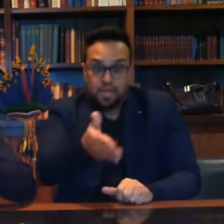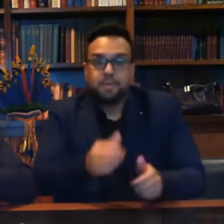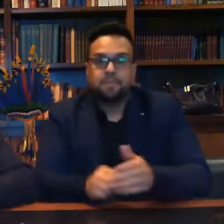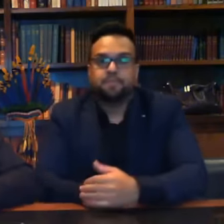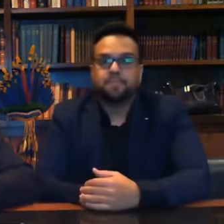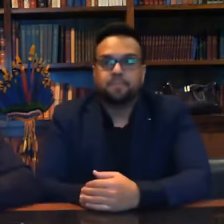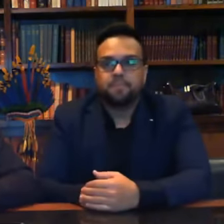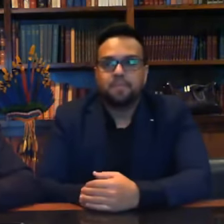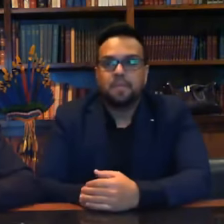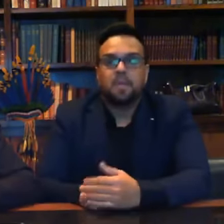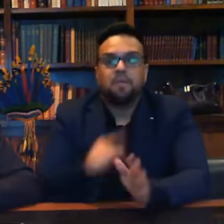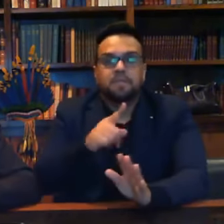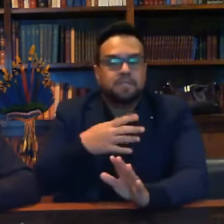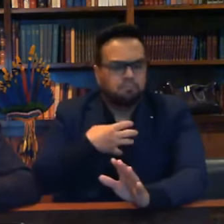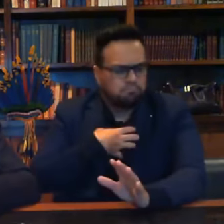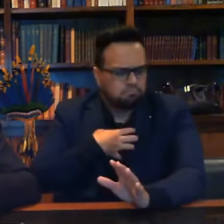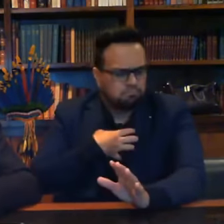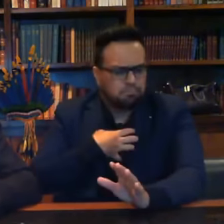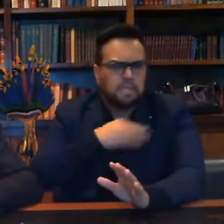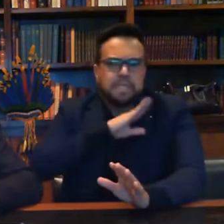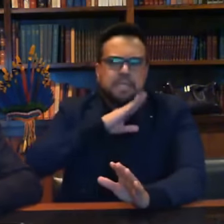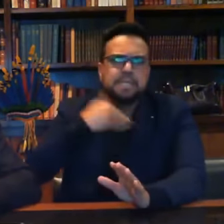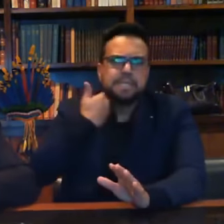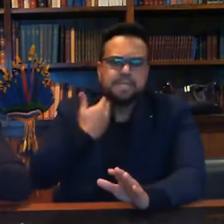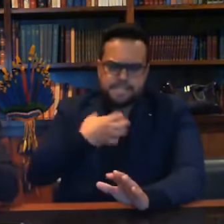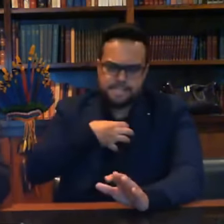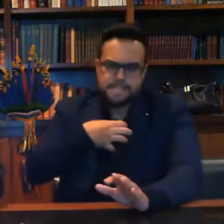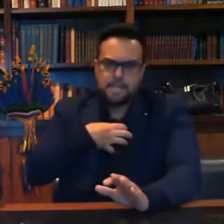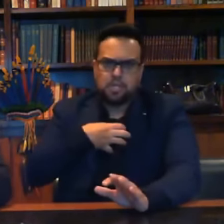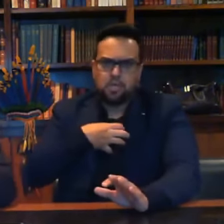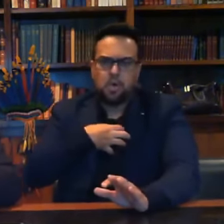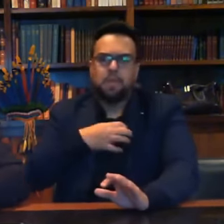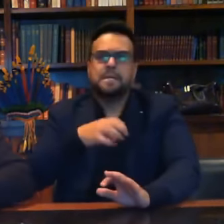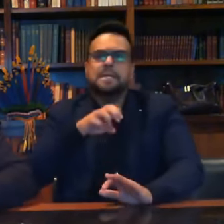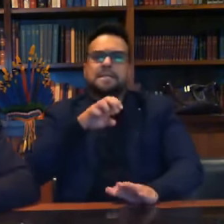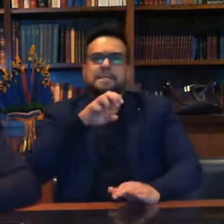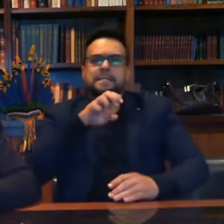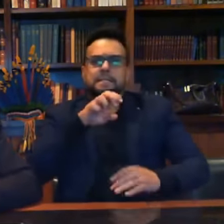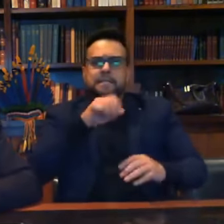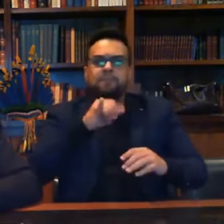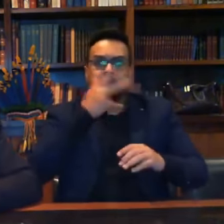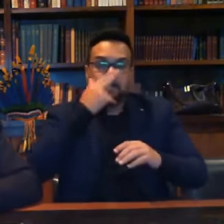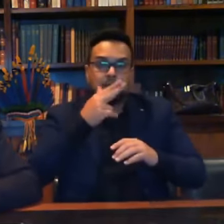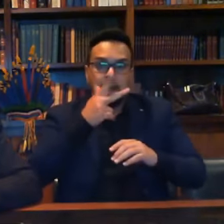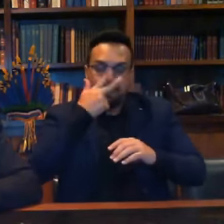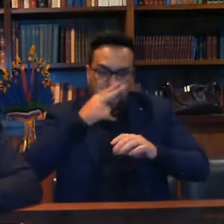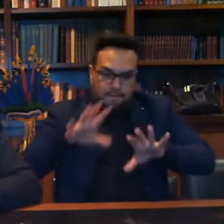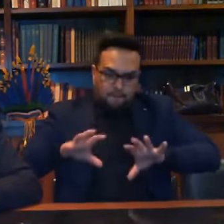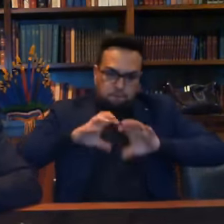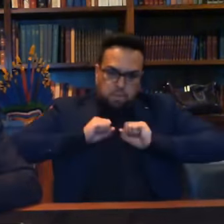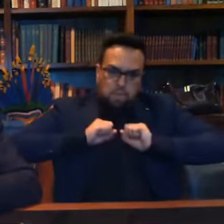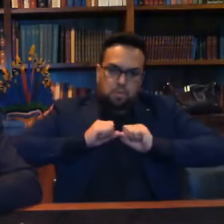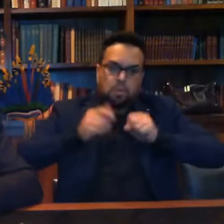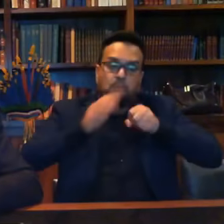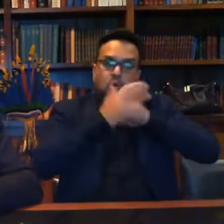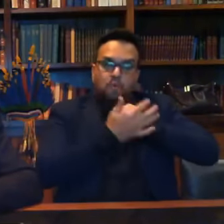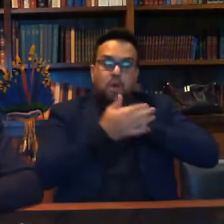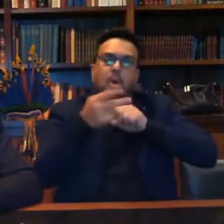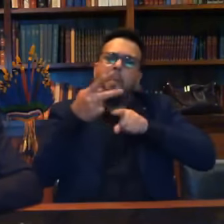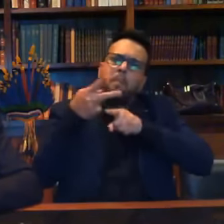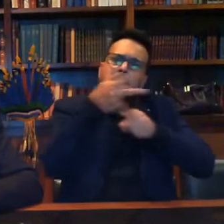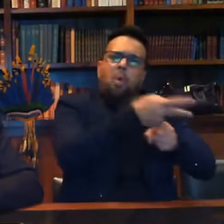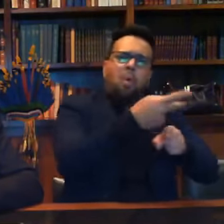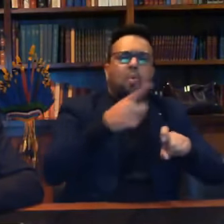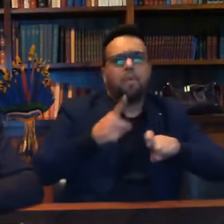e tiver sentido sintoma e, porventura, você tiver sido reinfectado, procure um